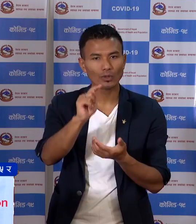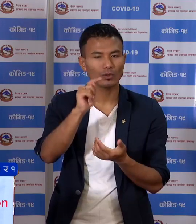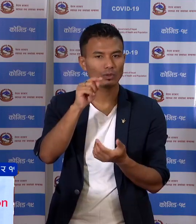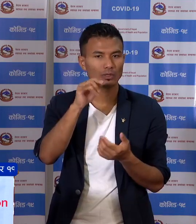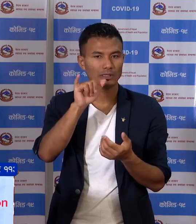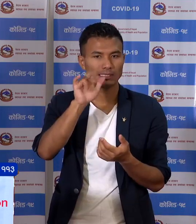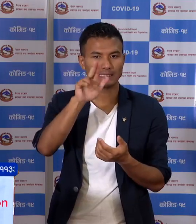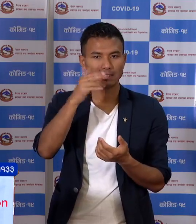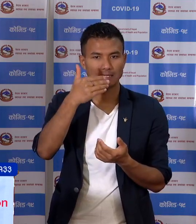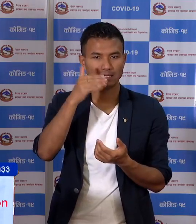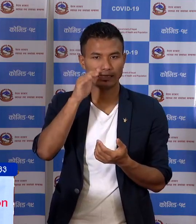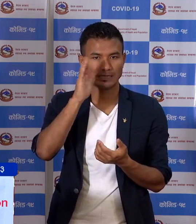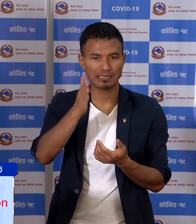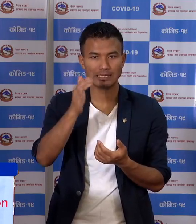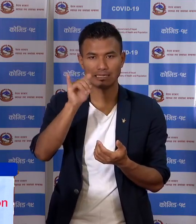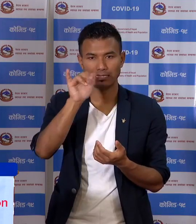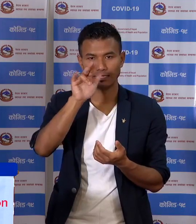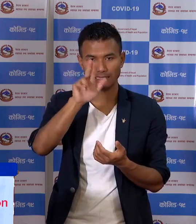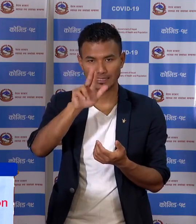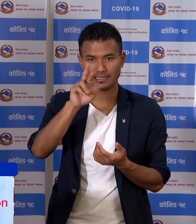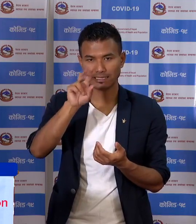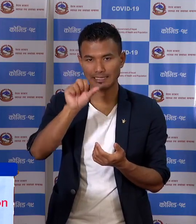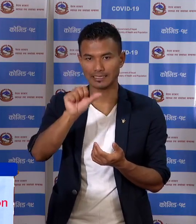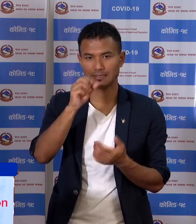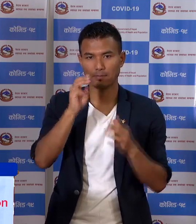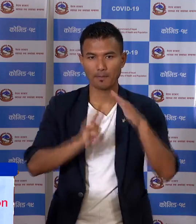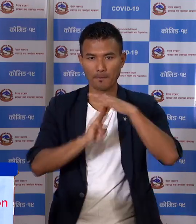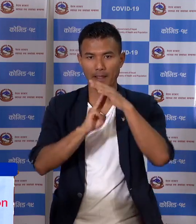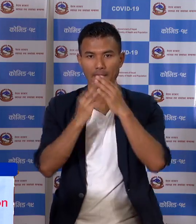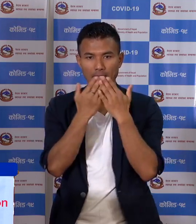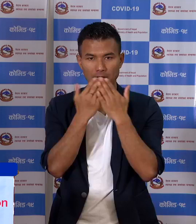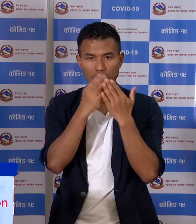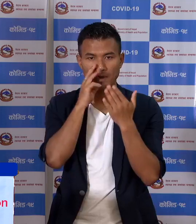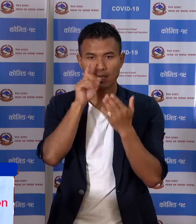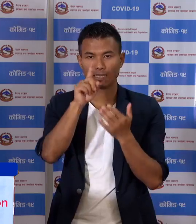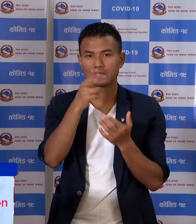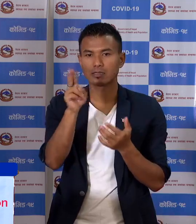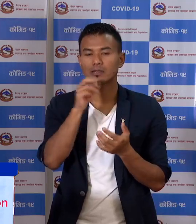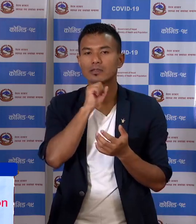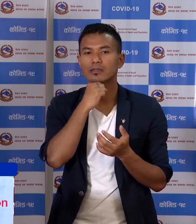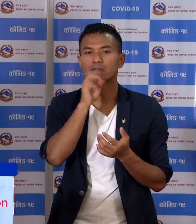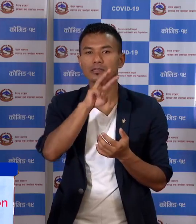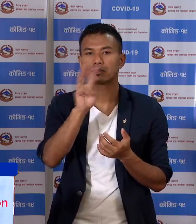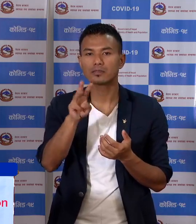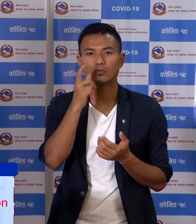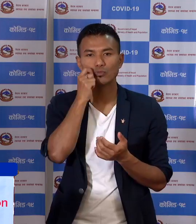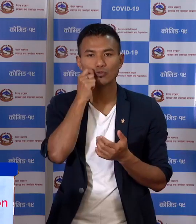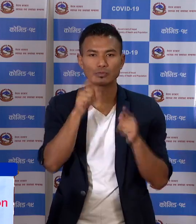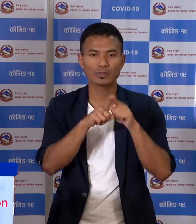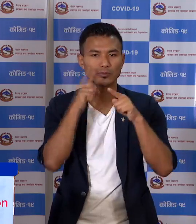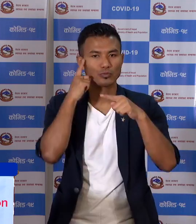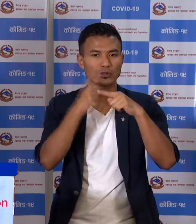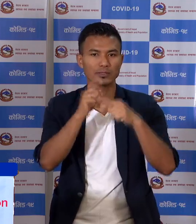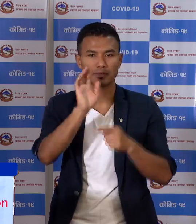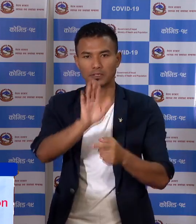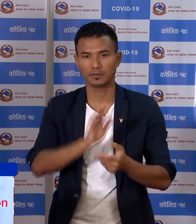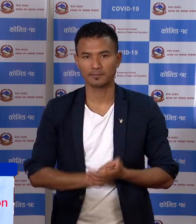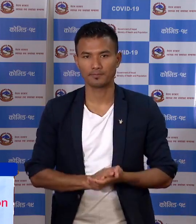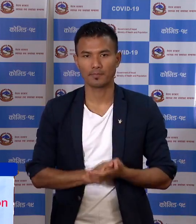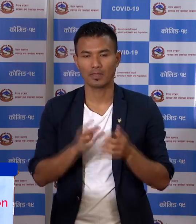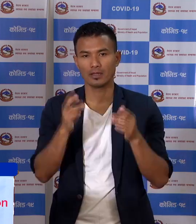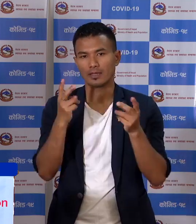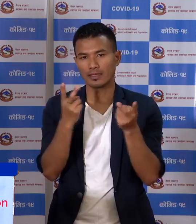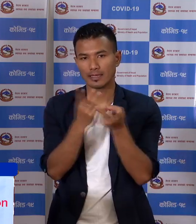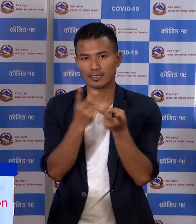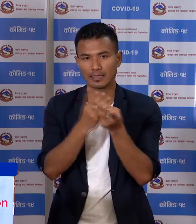डिल्ली राज मावी क्वारेंटाइन मा रहने एक जाना त्यां तिस बर्षे पुरुष लाई पनी पोजेटिव देखे को छो तेसे